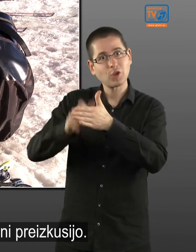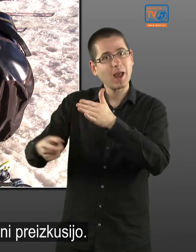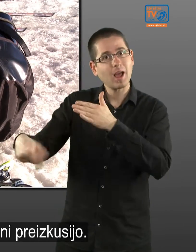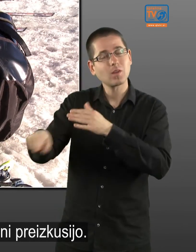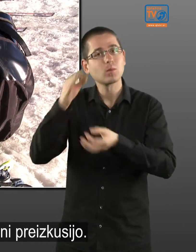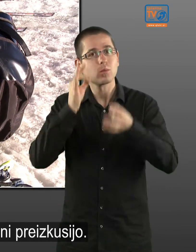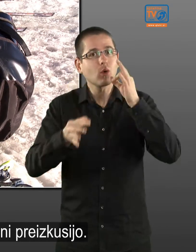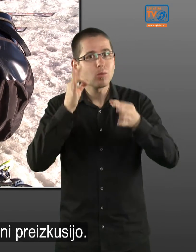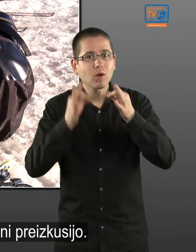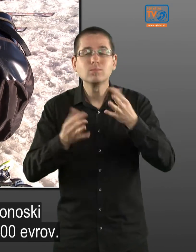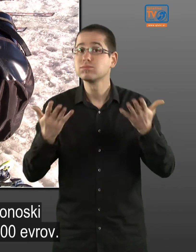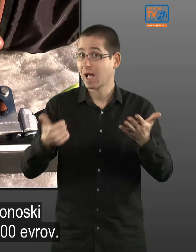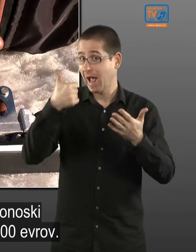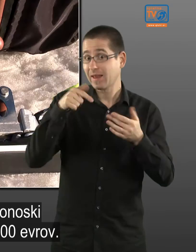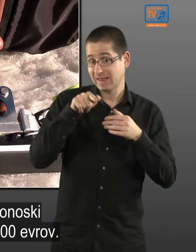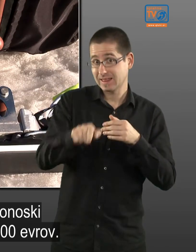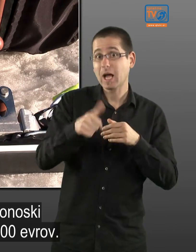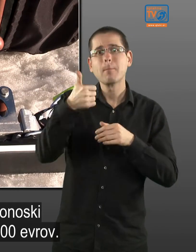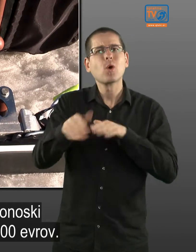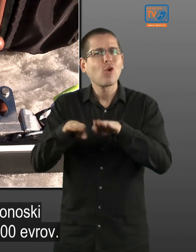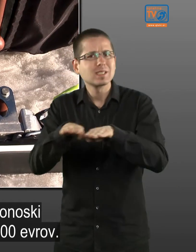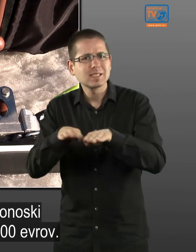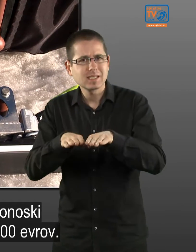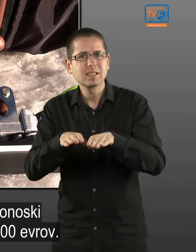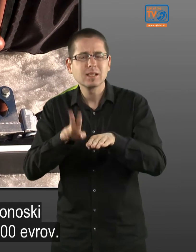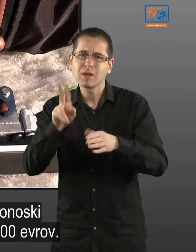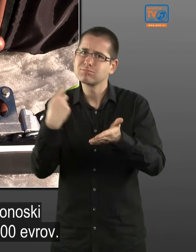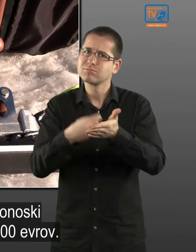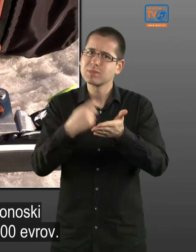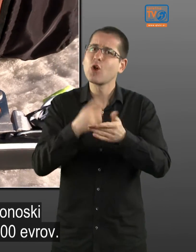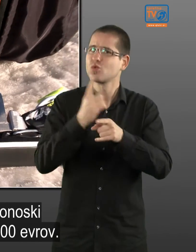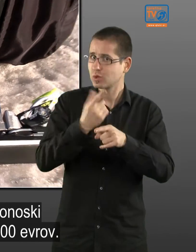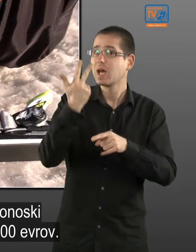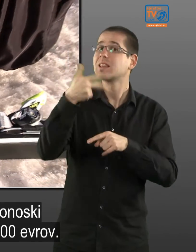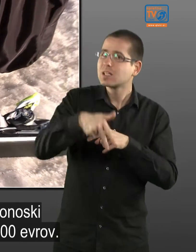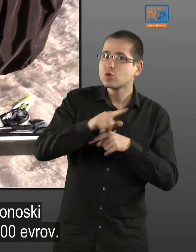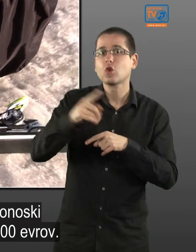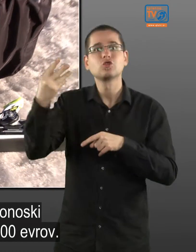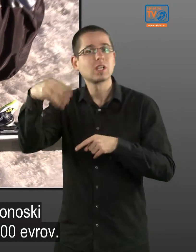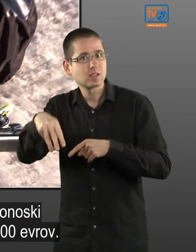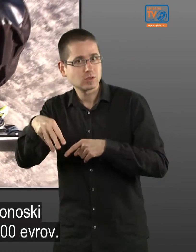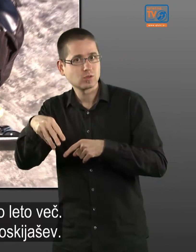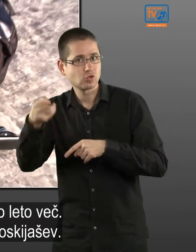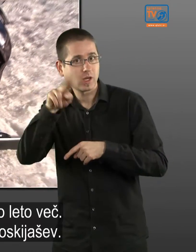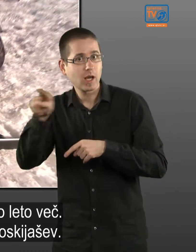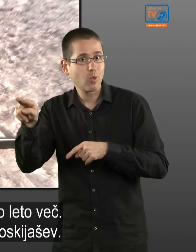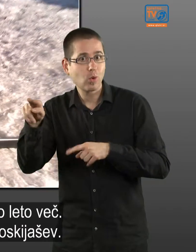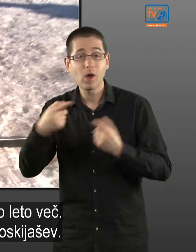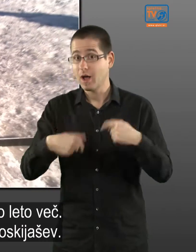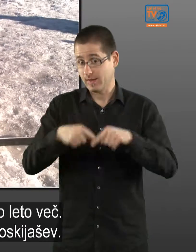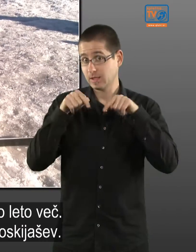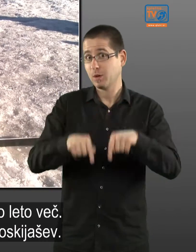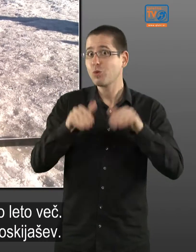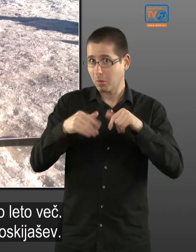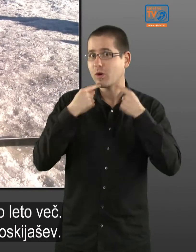sprobajo. Namreč en tak Monoski doseže ceno tudi 3-4 tisač evrov. Nas je pa tukaj, moram